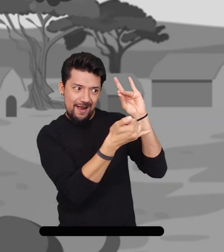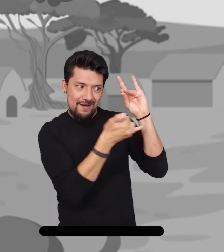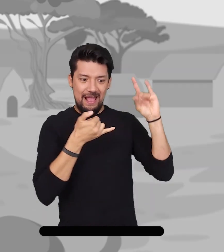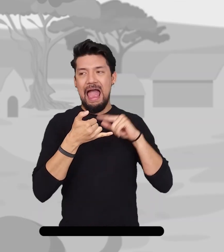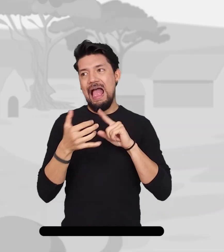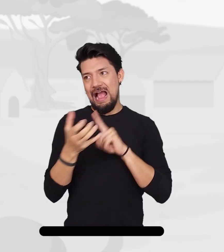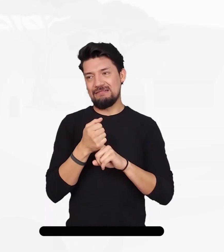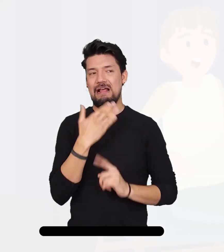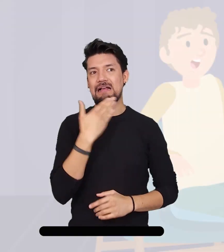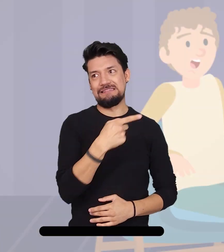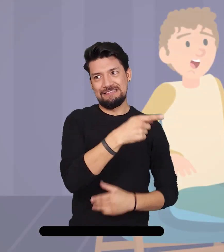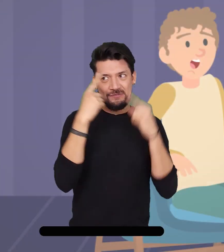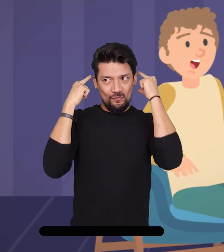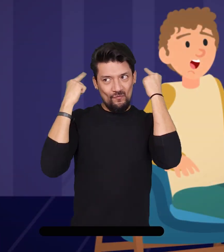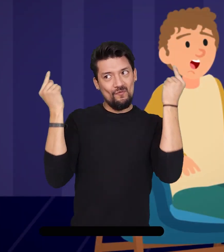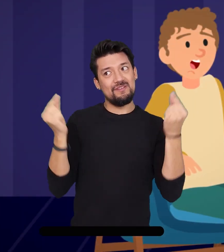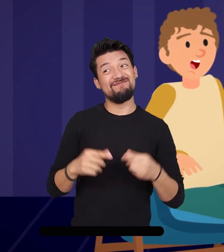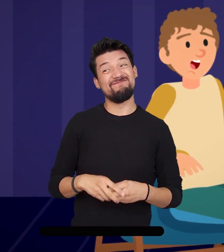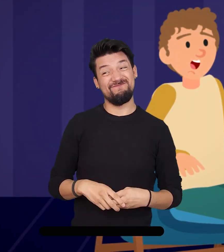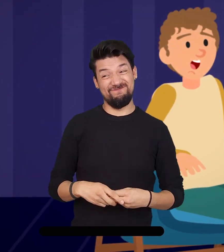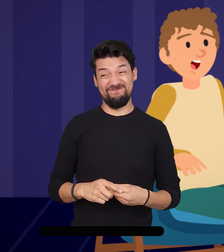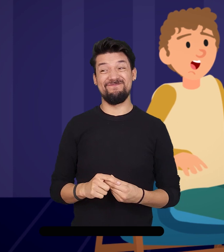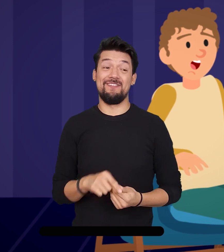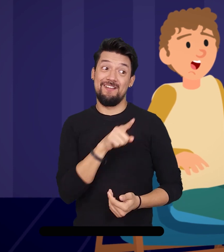estaba, ya que los dos somos grandes amigos.